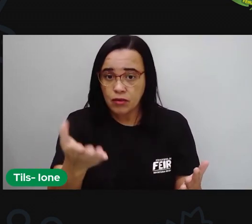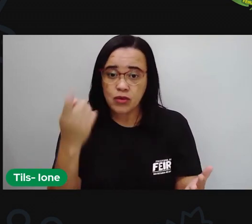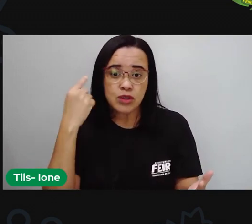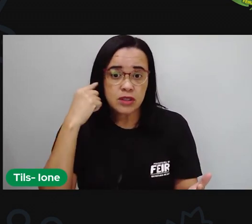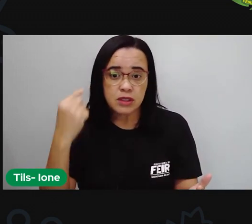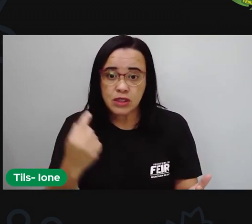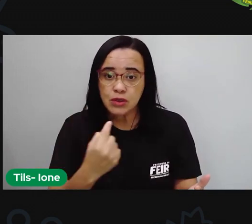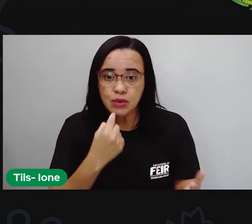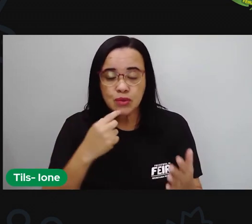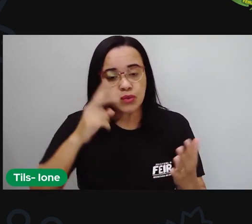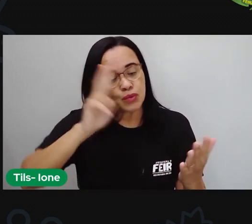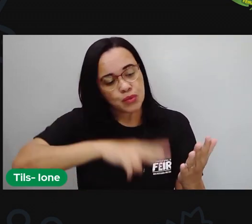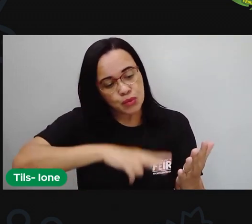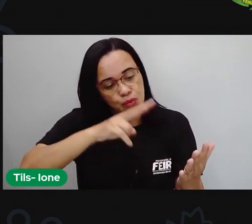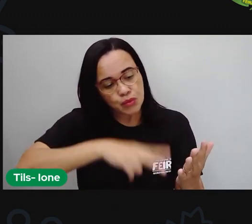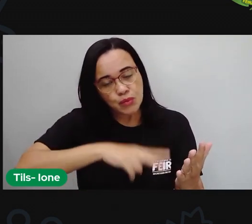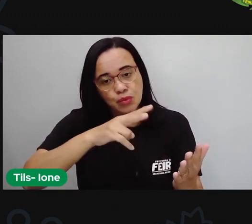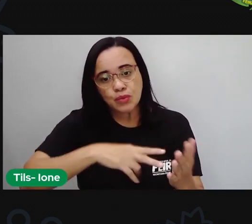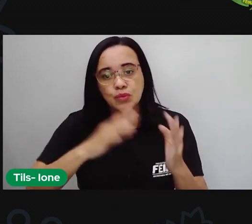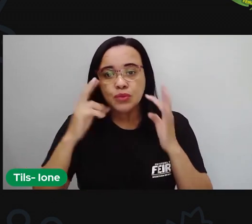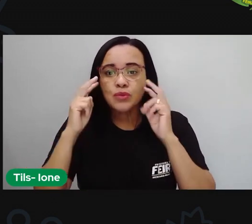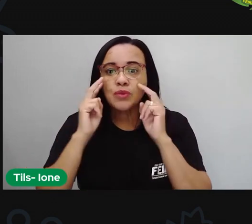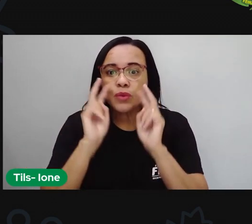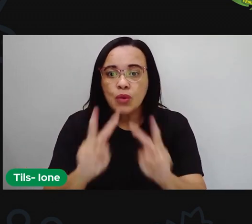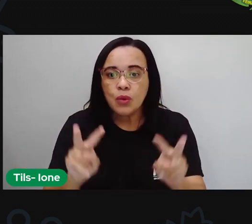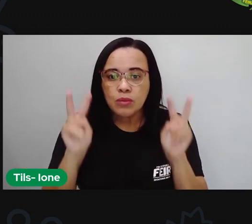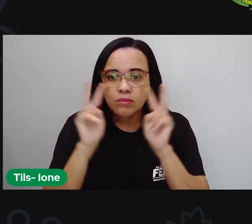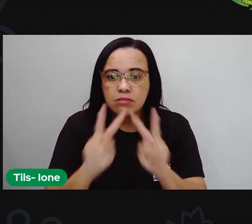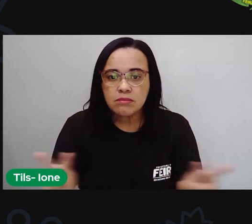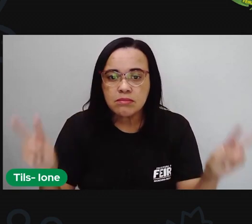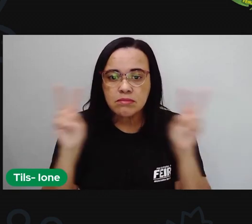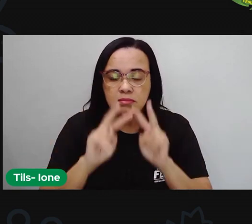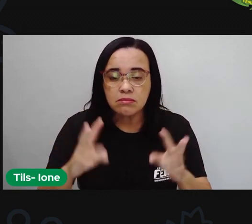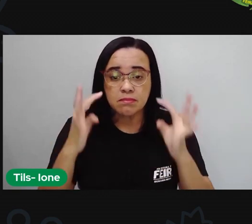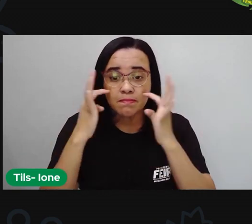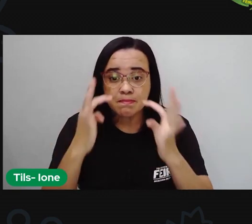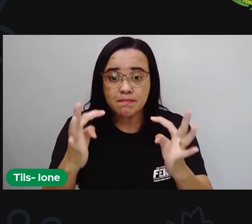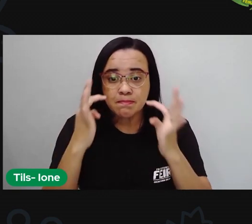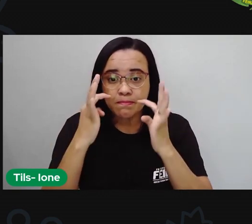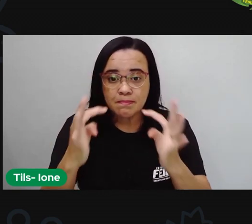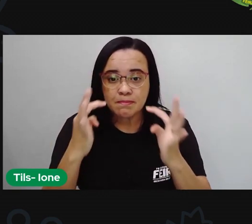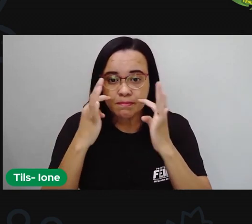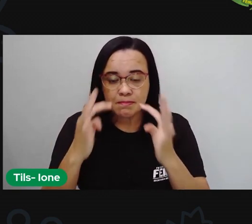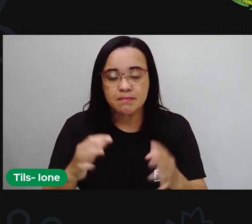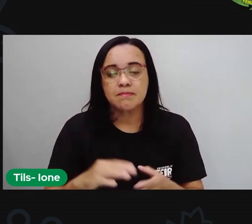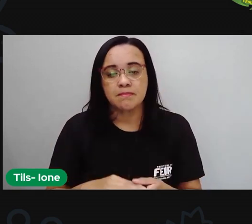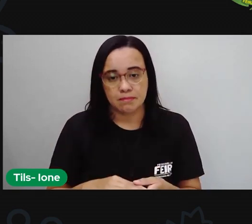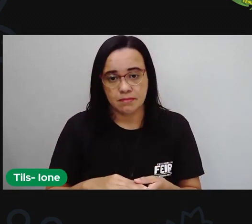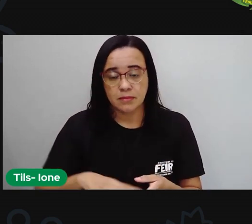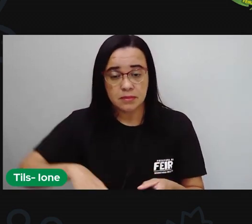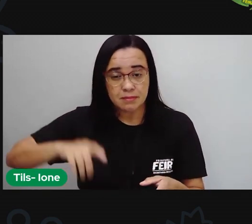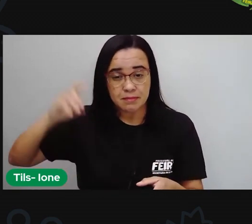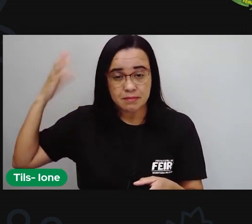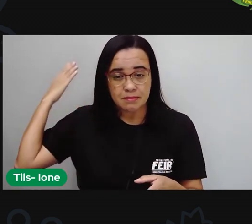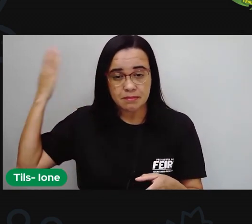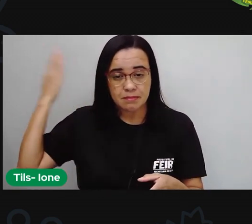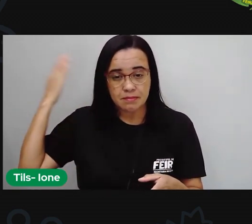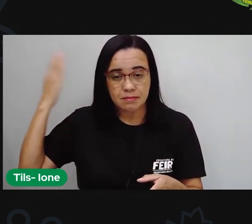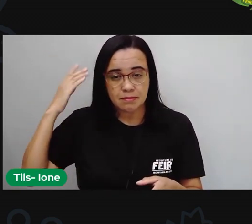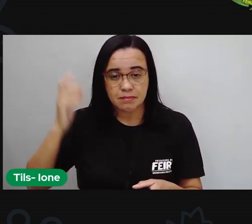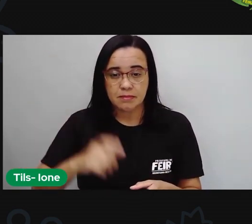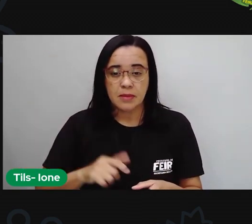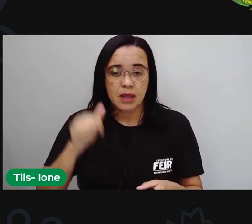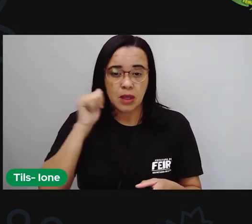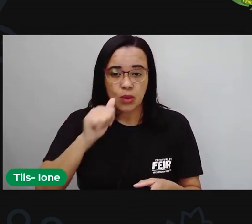porque está ouvindo uma leitura. Então, vamos lá, tá certo? Era uma vez uma menina curiosa